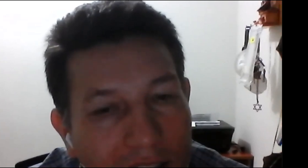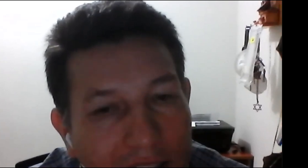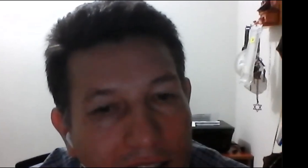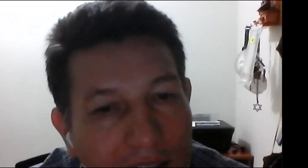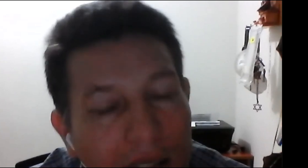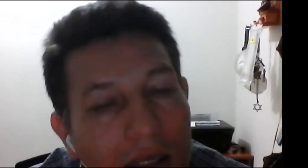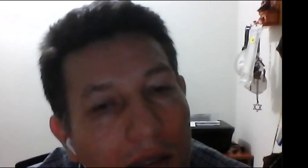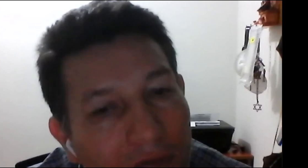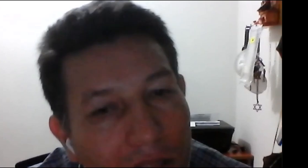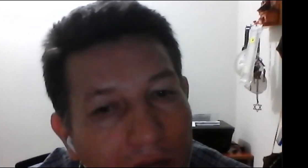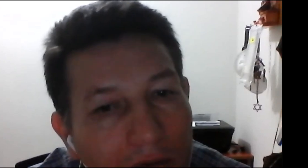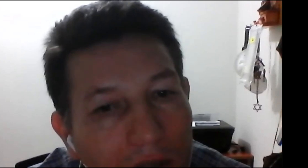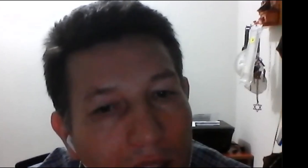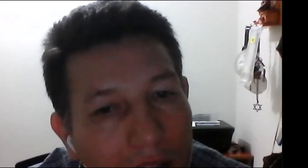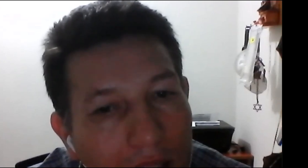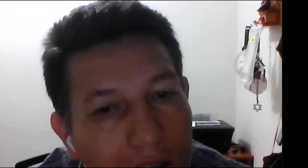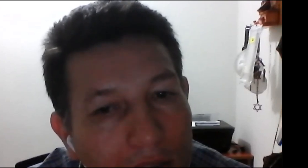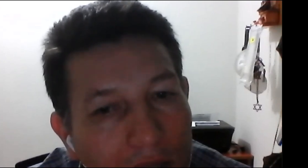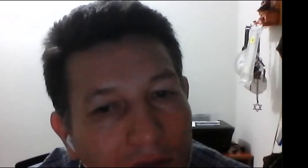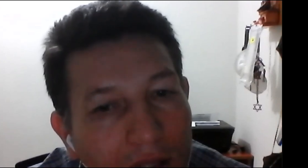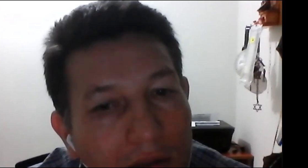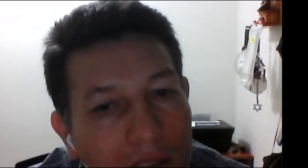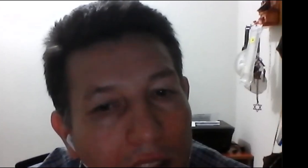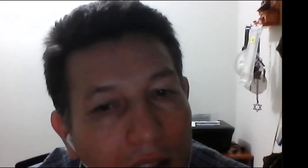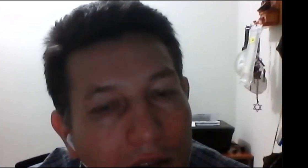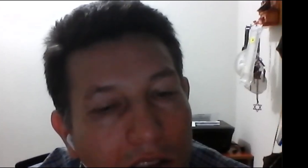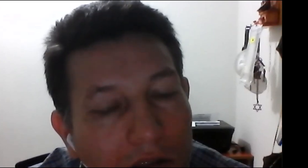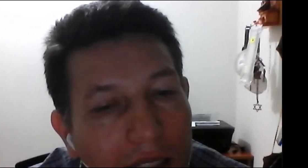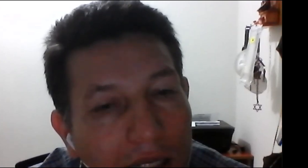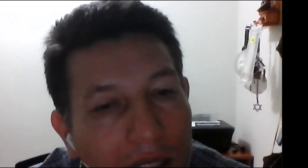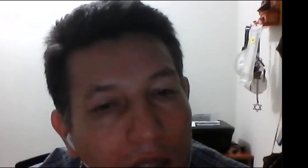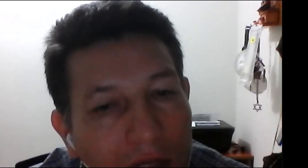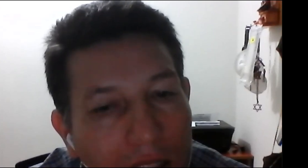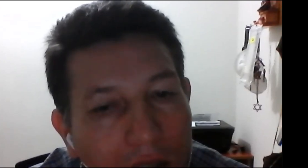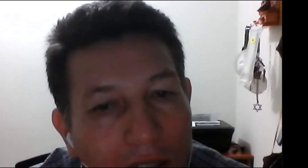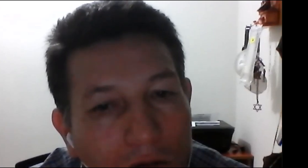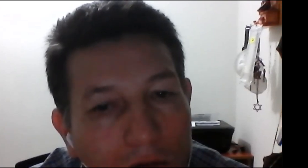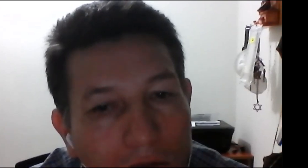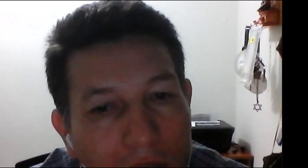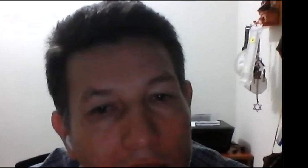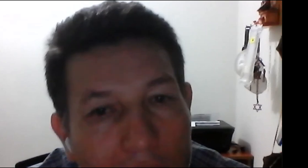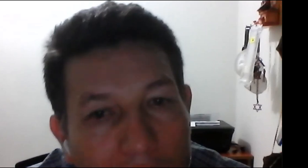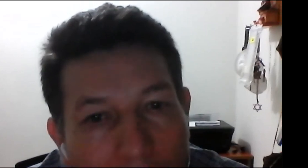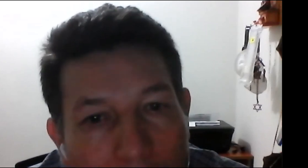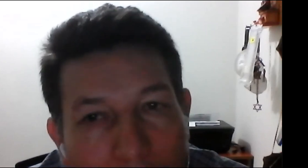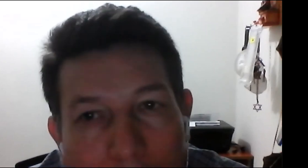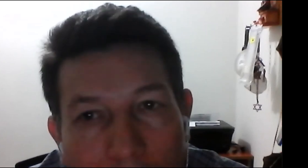Señas. Firma el jefe de la edición encargado, Fernando Betancur. Y, bueno,